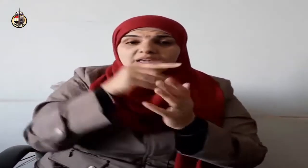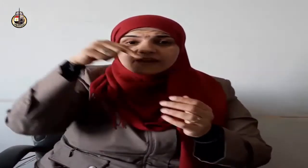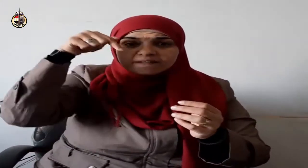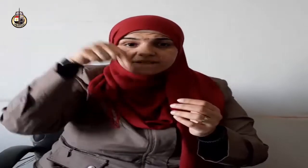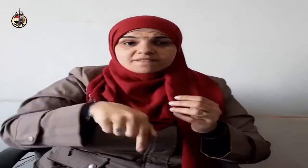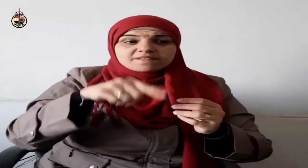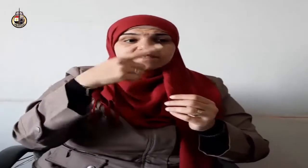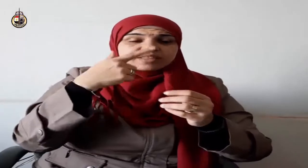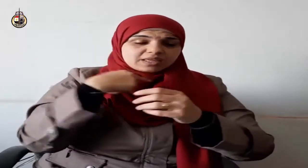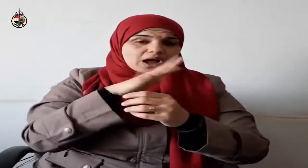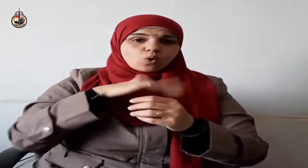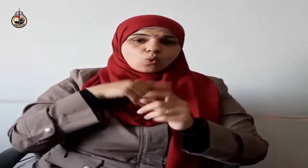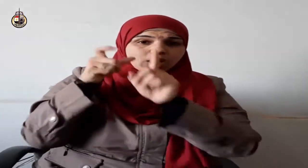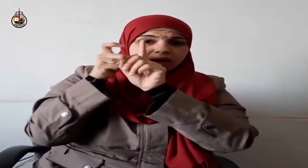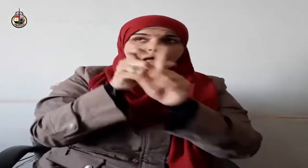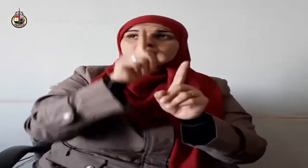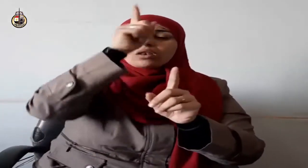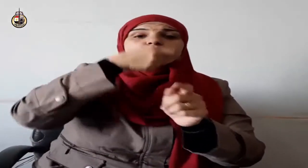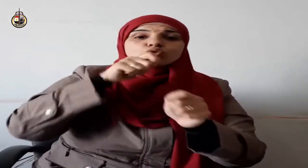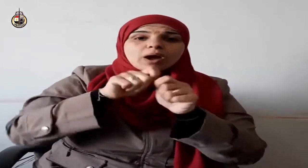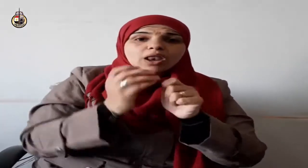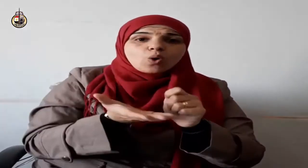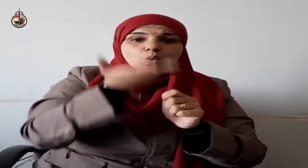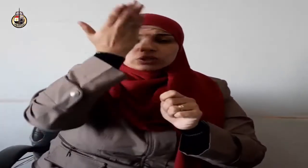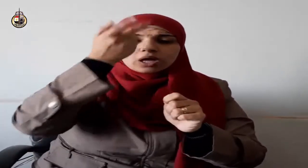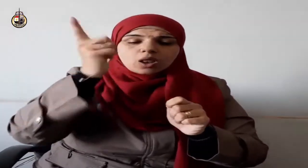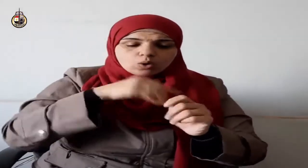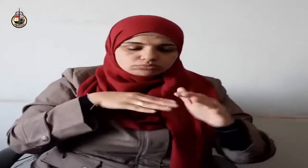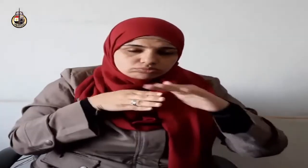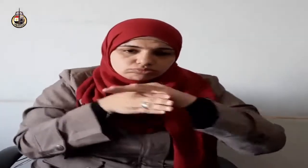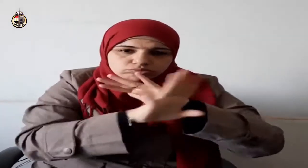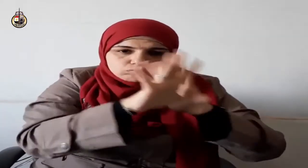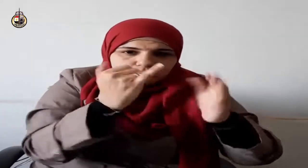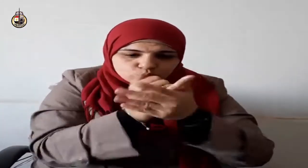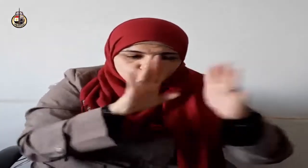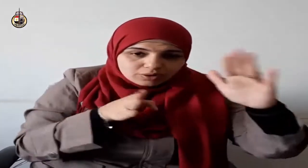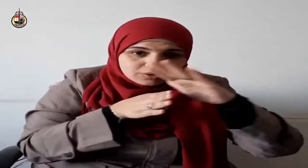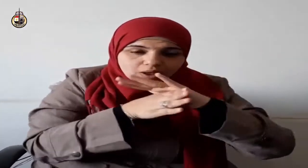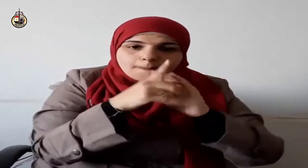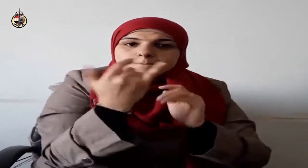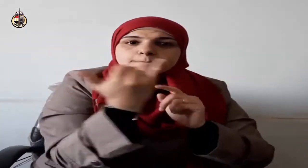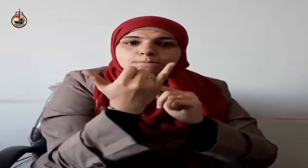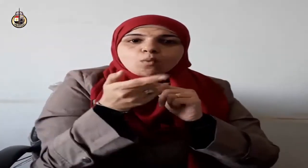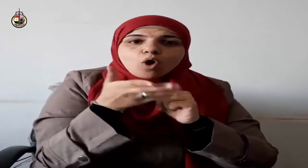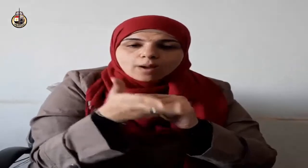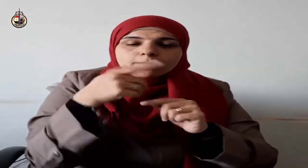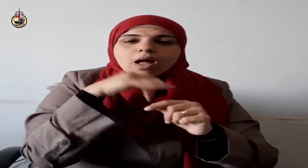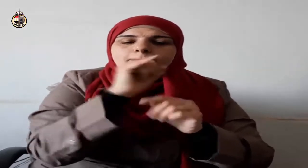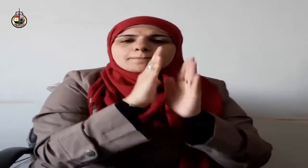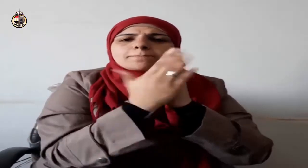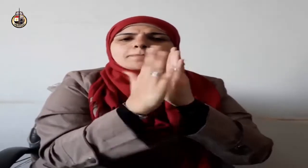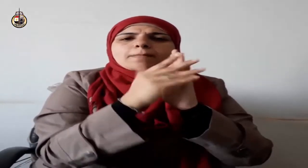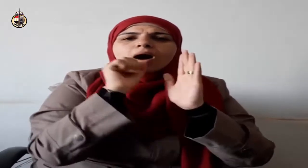تعالى وبشر الذين آمنوا أن لهم قدم صدق عند ربهم